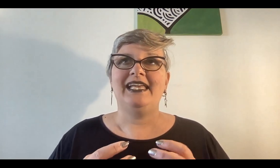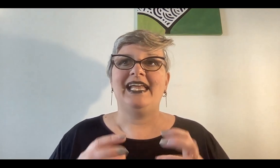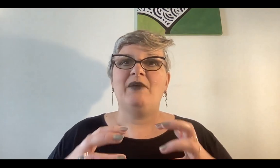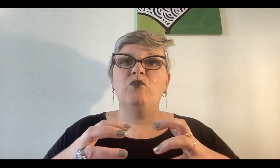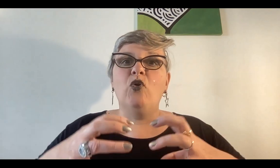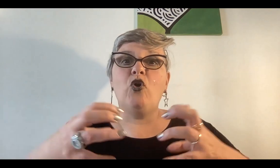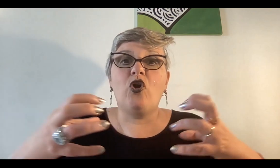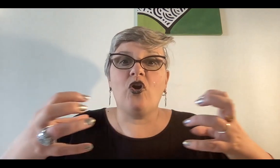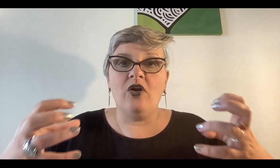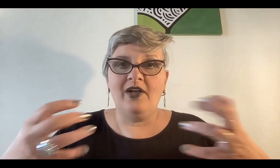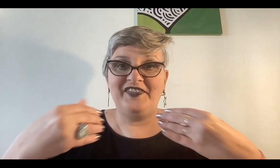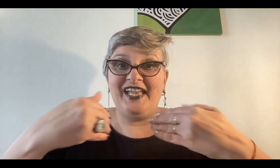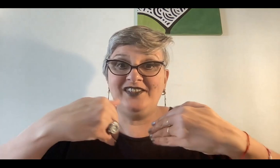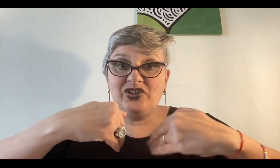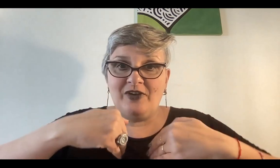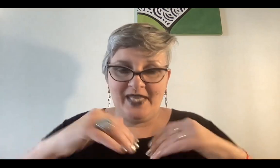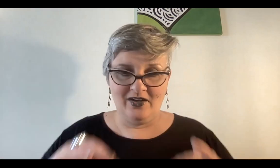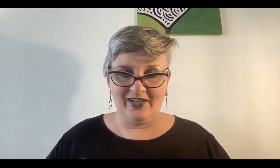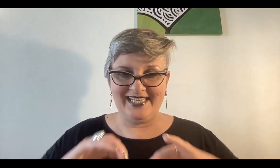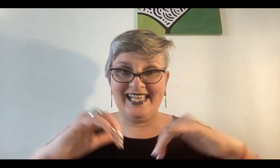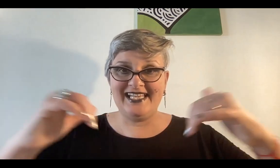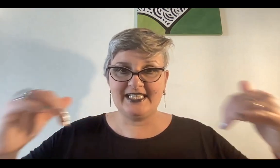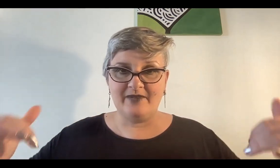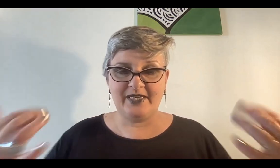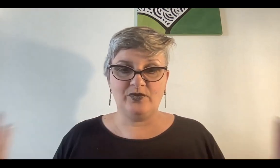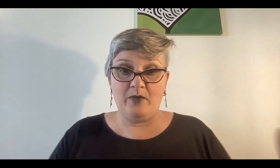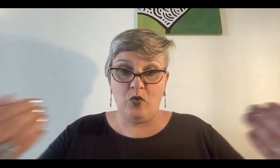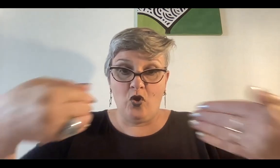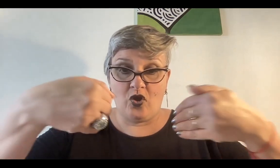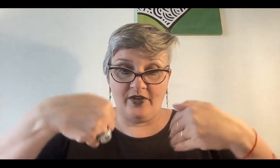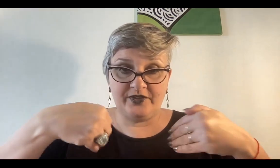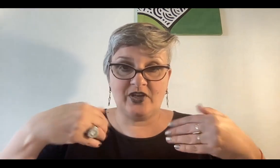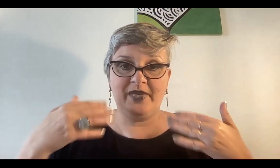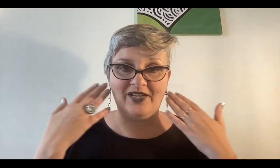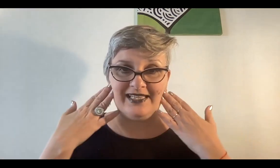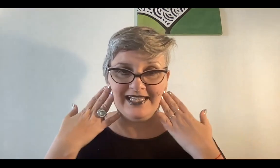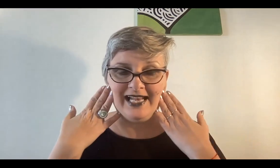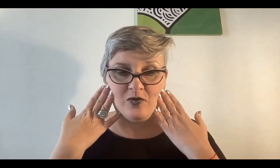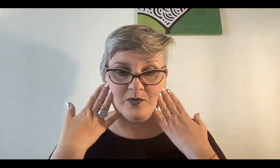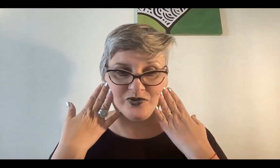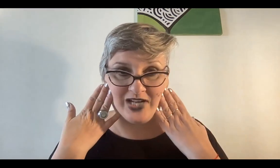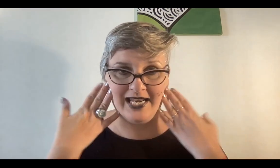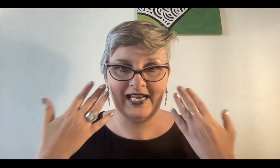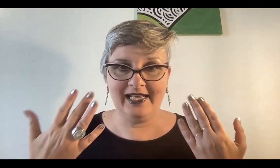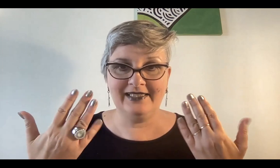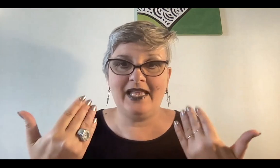busco dentro mío, en esa apertura, es busco dentro mío. Era como mostrarle a la gente